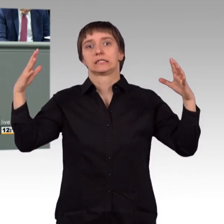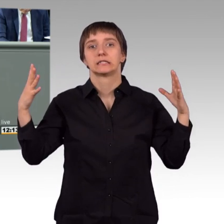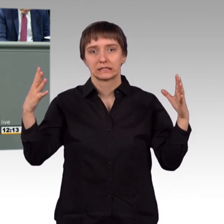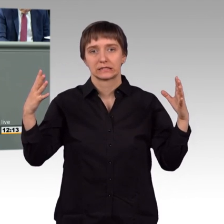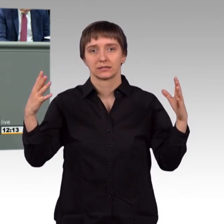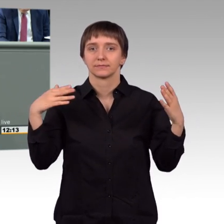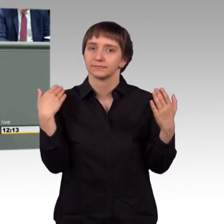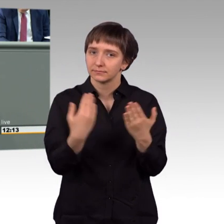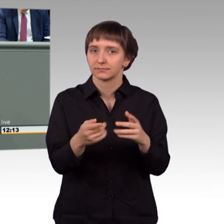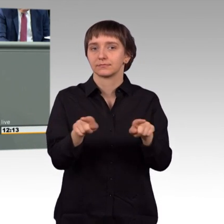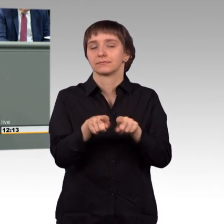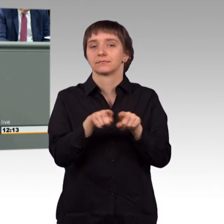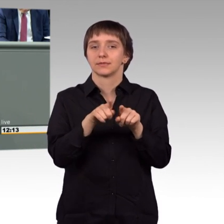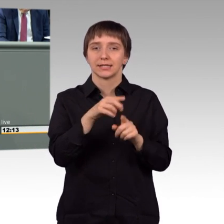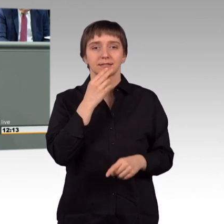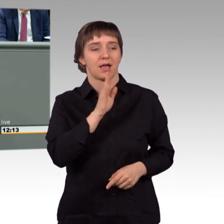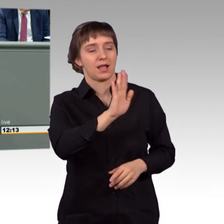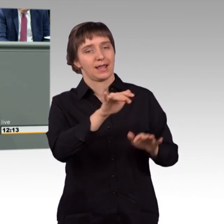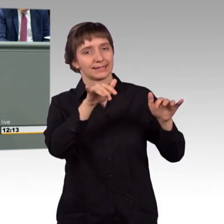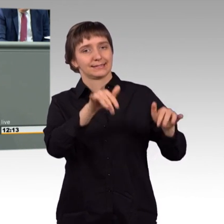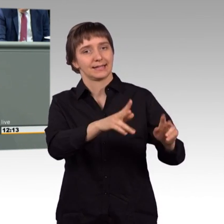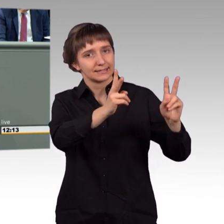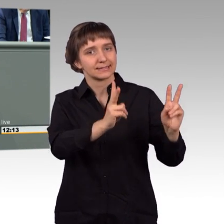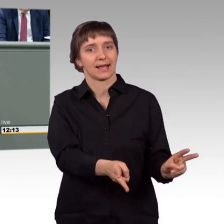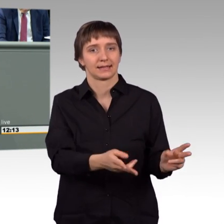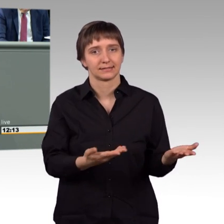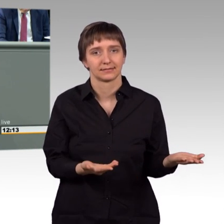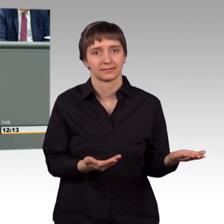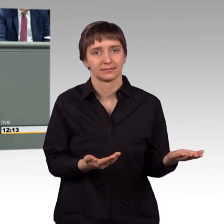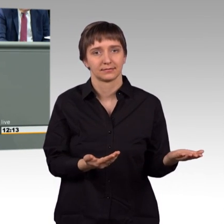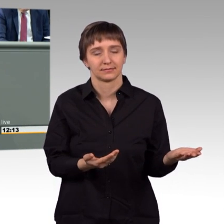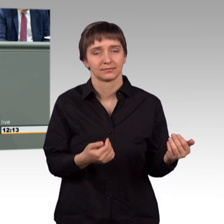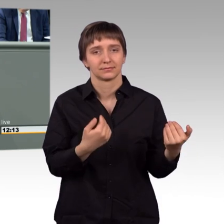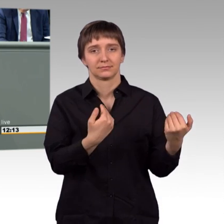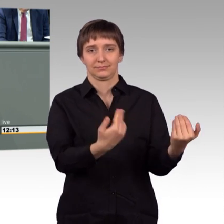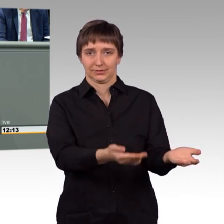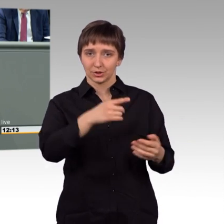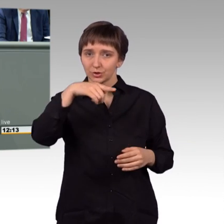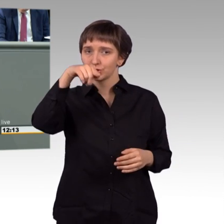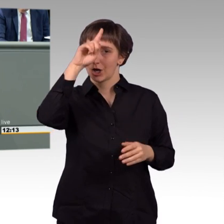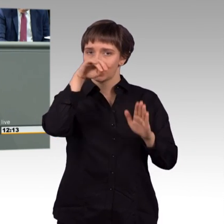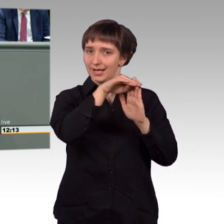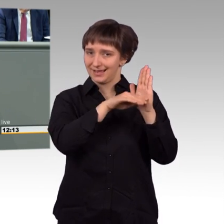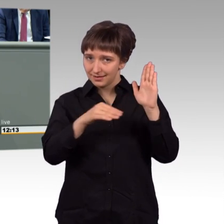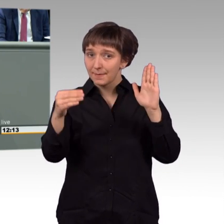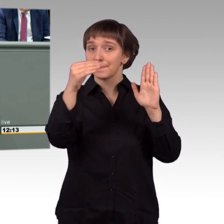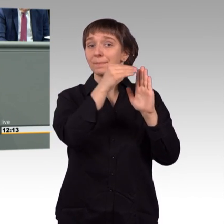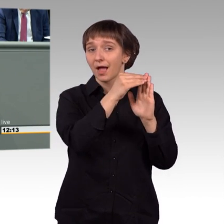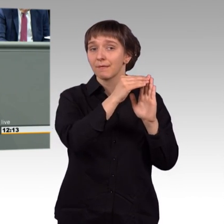Existenzrecht Israels. Das ist etwas, was auf der deutschen Agenda ganz oben steht. Aber gleichzeitig müssen wir natürlich alle ermahnen,